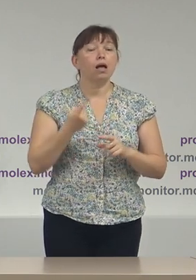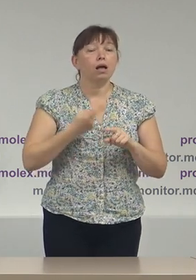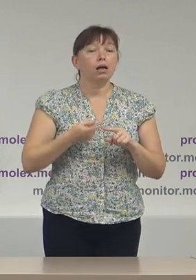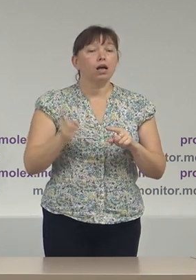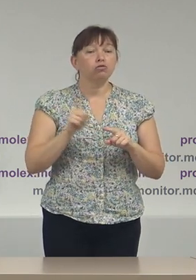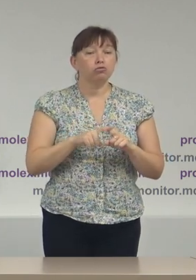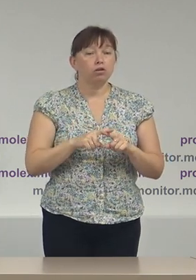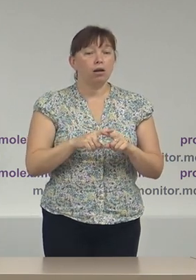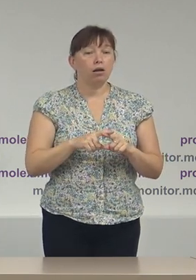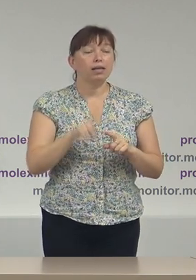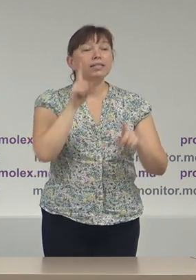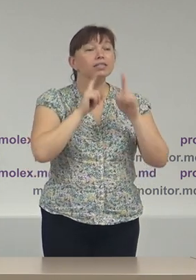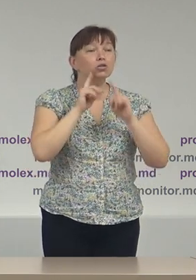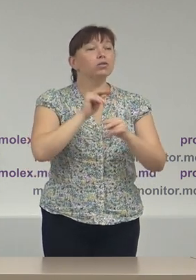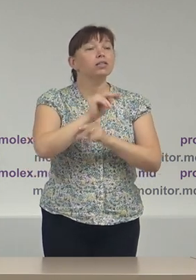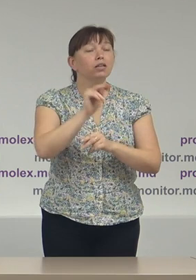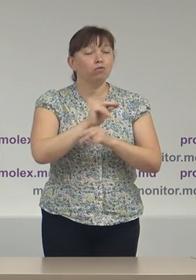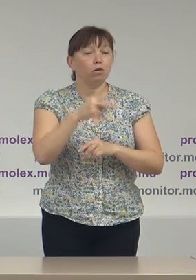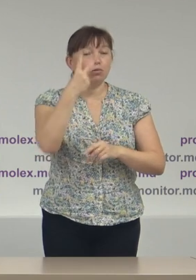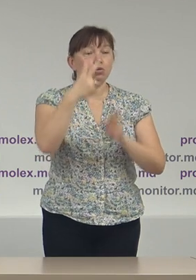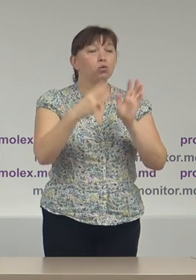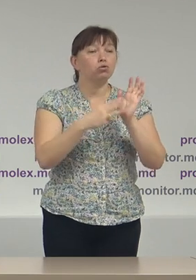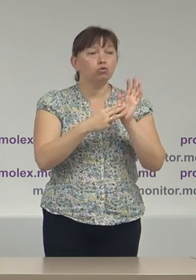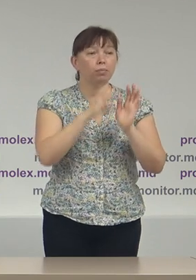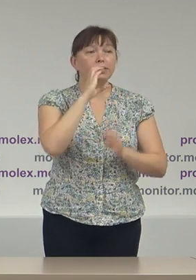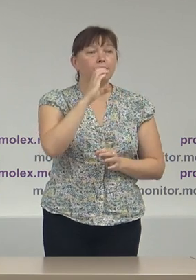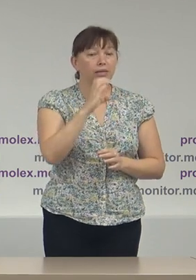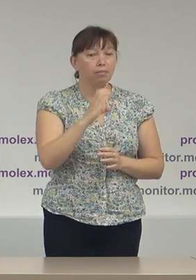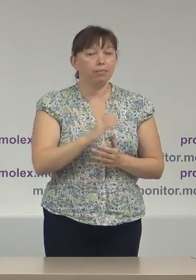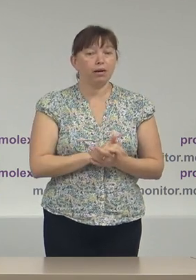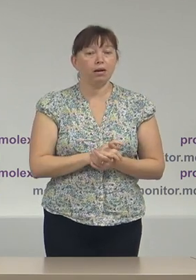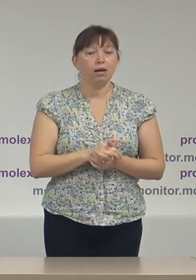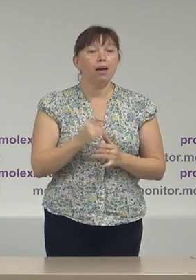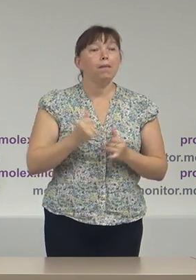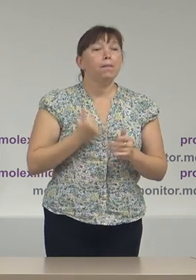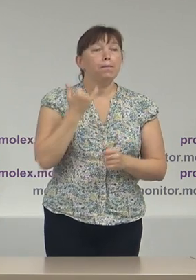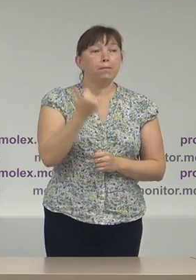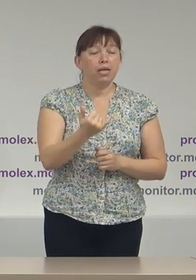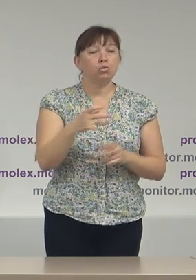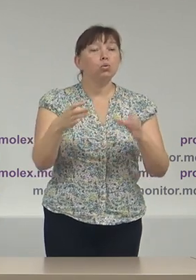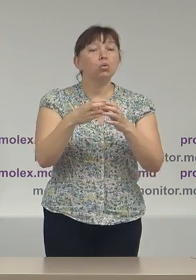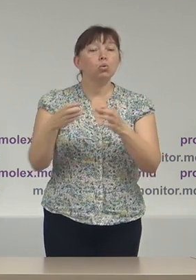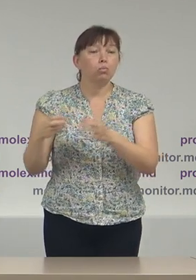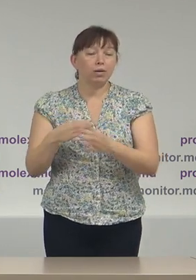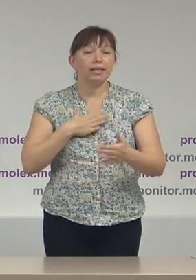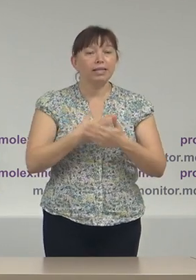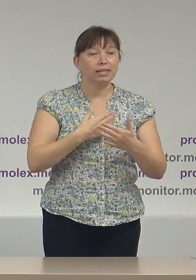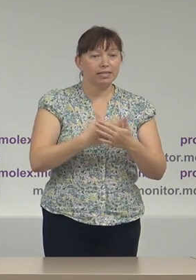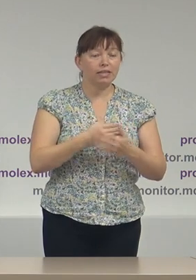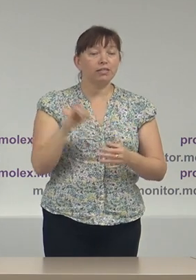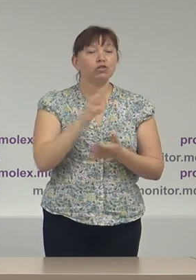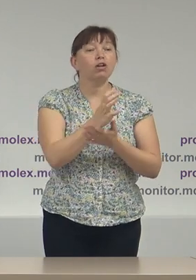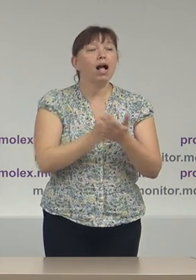acea sesiune de informare din 28 septembrie pentru grupurile de inițiativă și